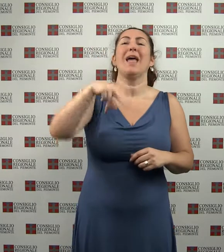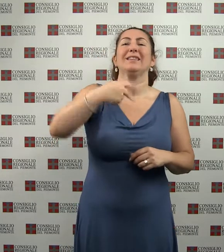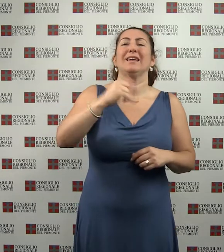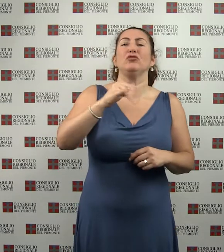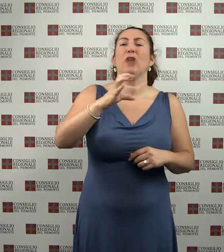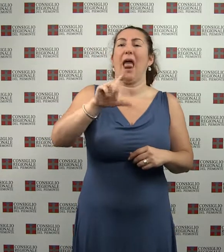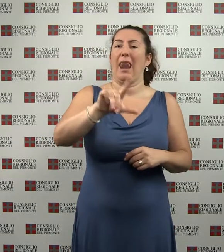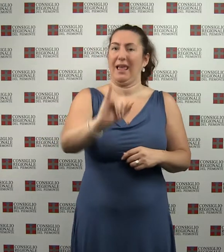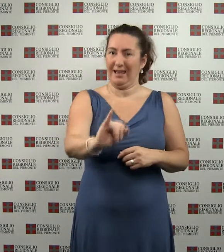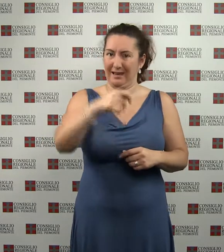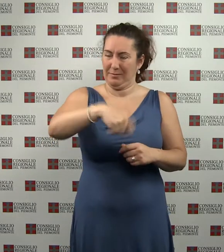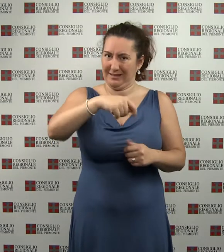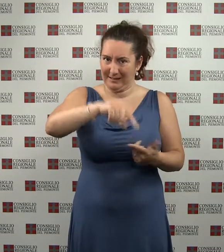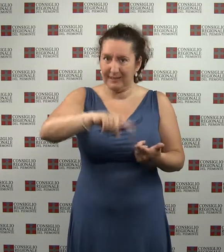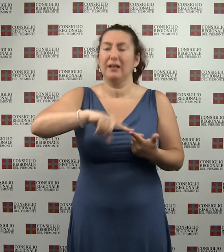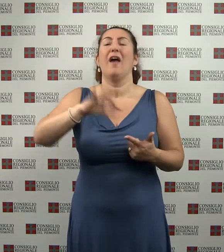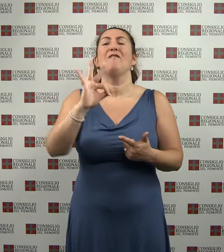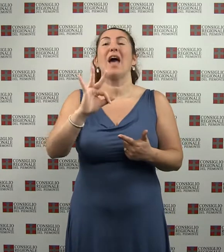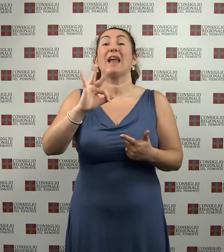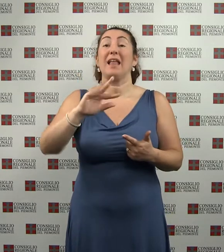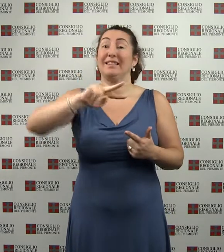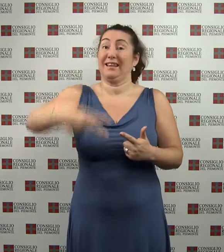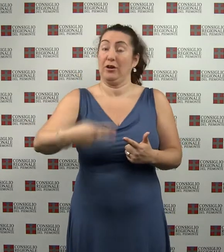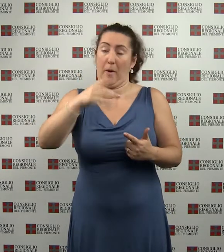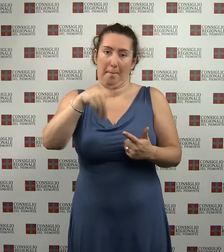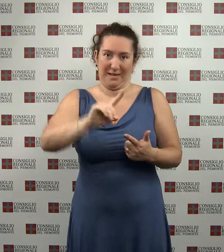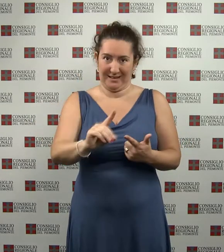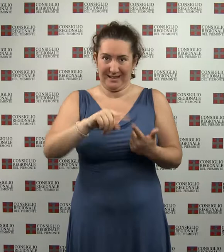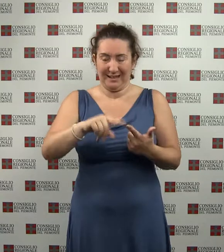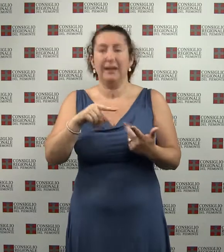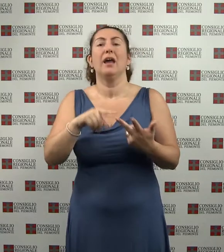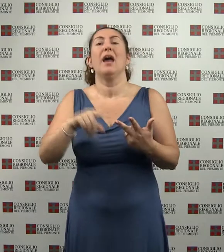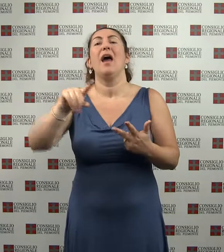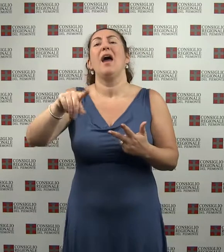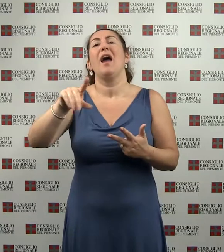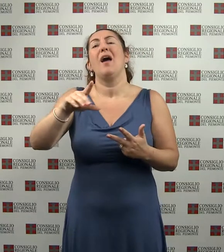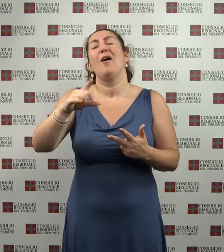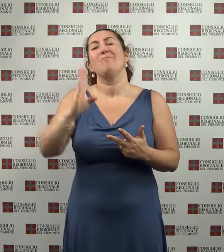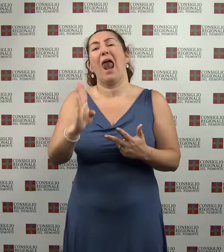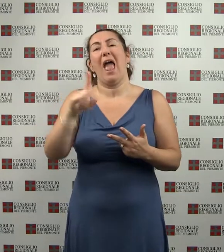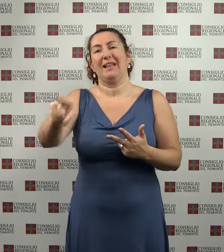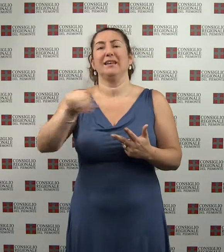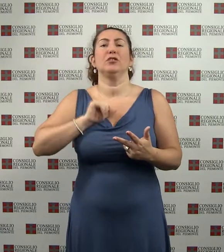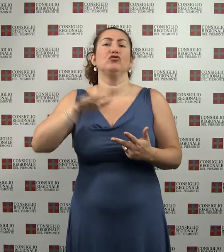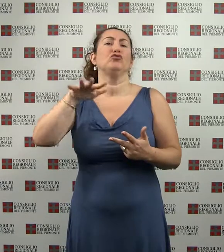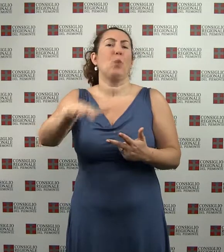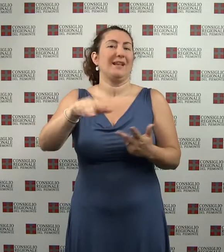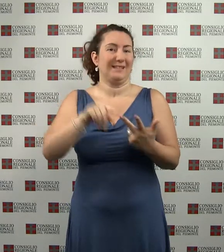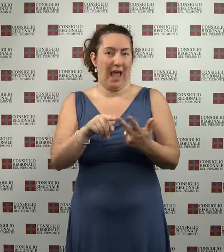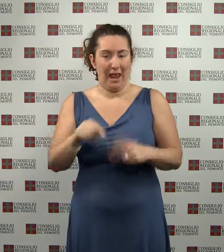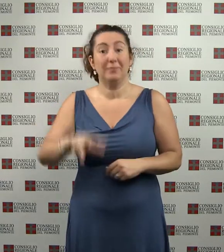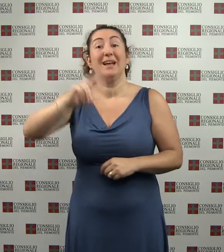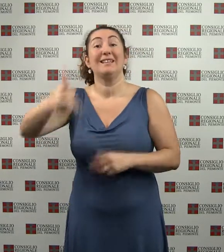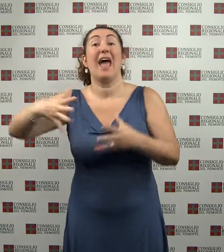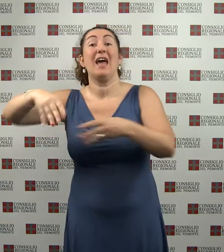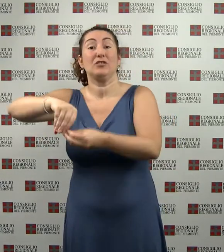Antonio Ferrentino, PD e Federico Valetti, Movimento 5 Stelle. Terza, Industria e Agricoltura Turismo,